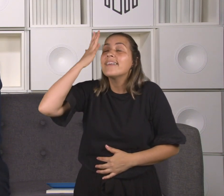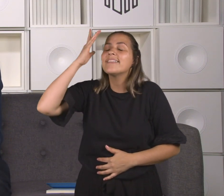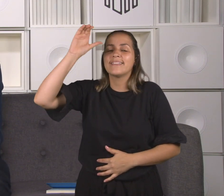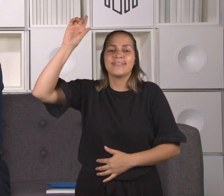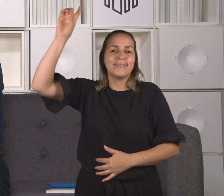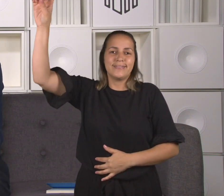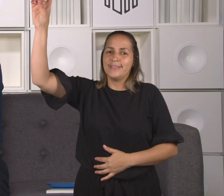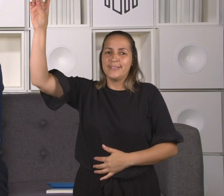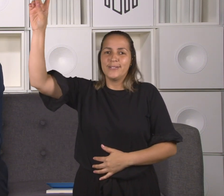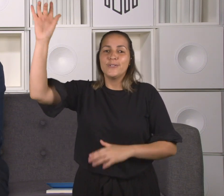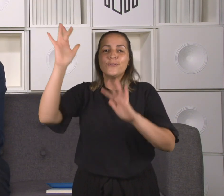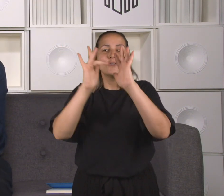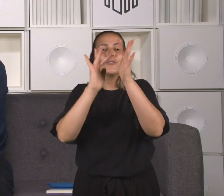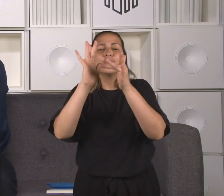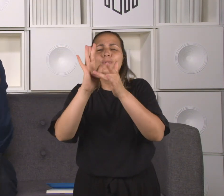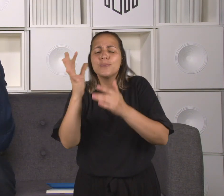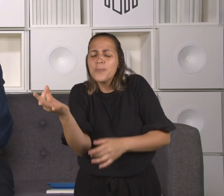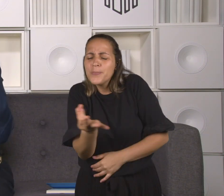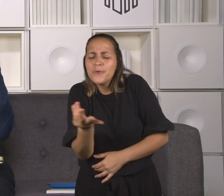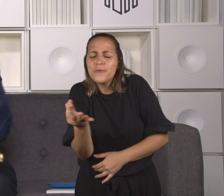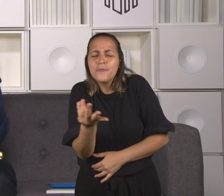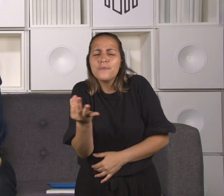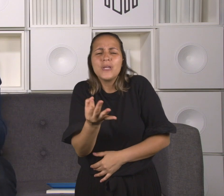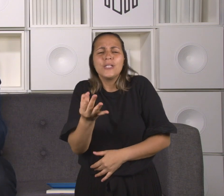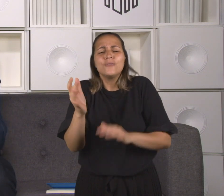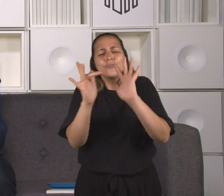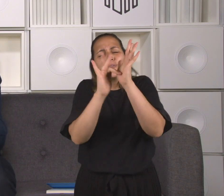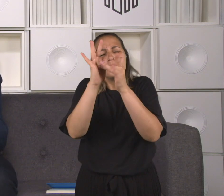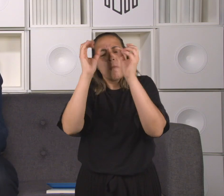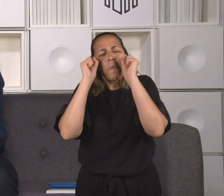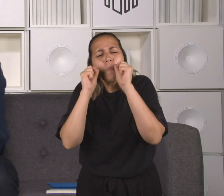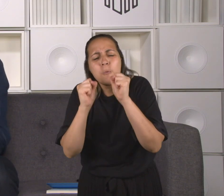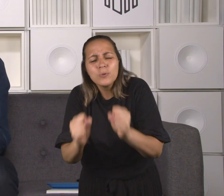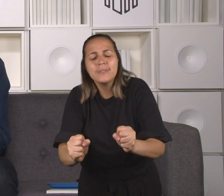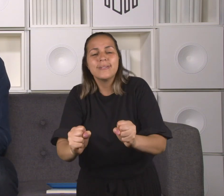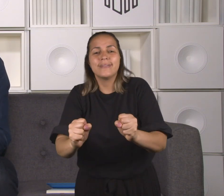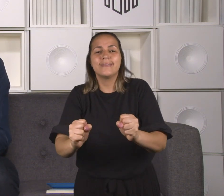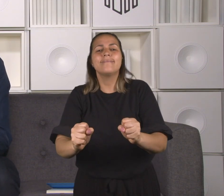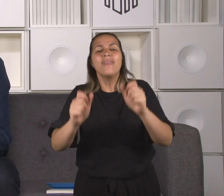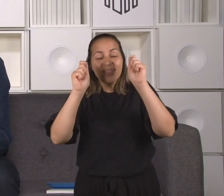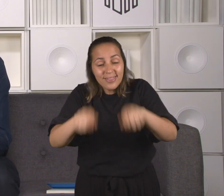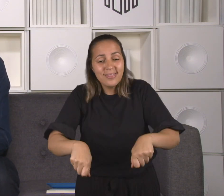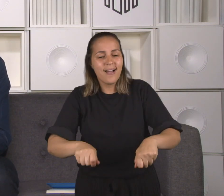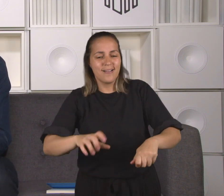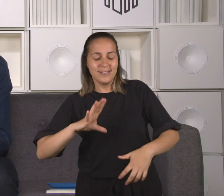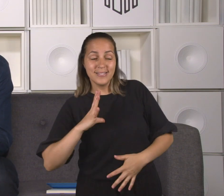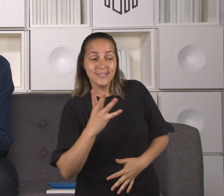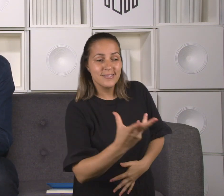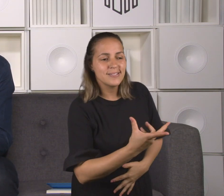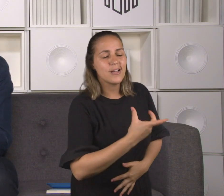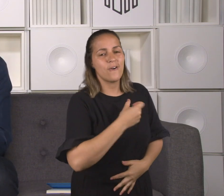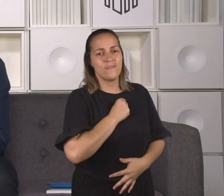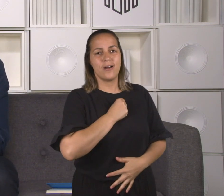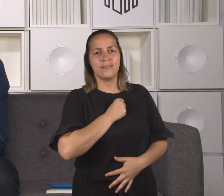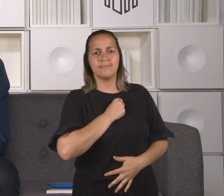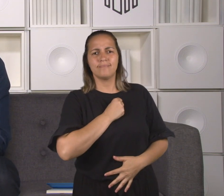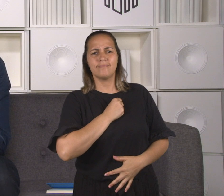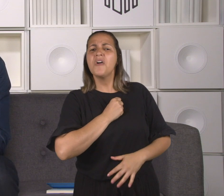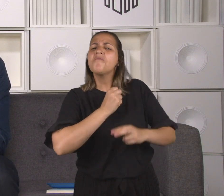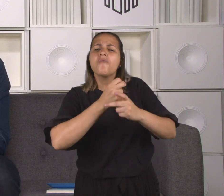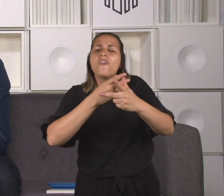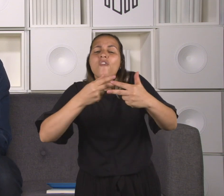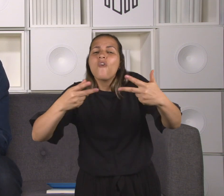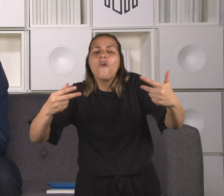céu? Só uma manifestação do poder de Deus é que pode gerar? Que sinais você acha que ele